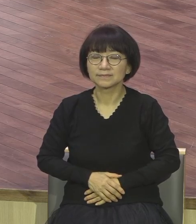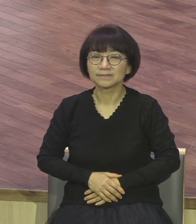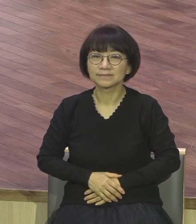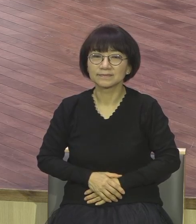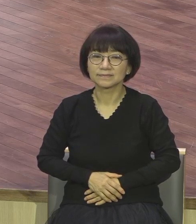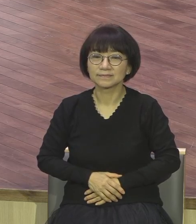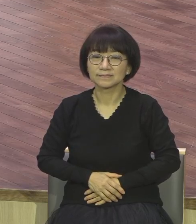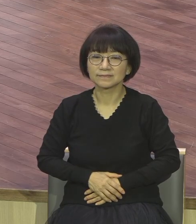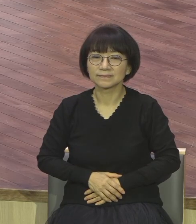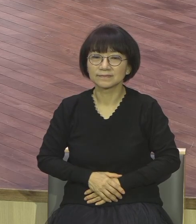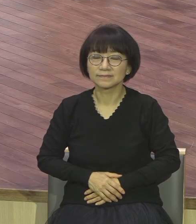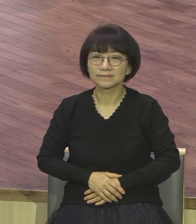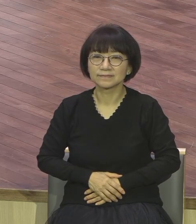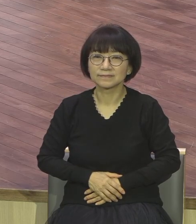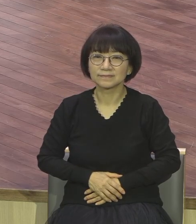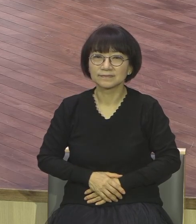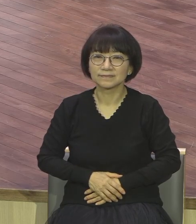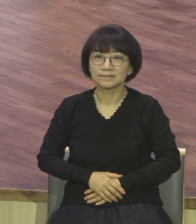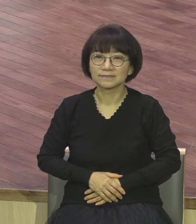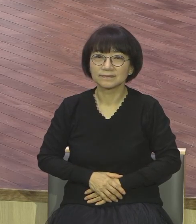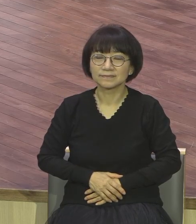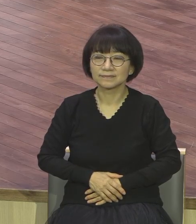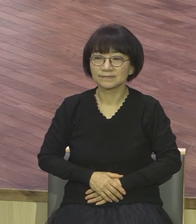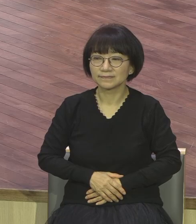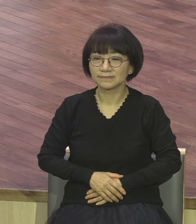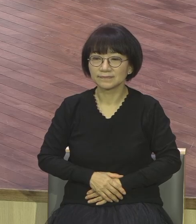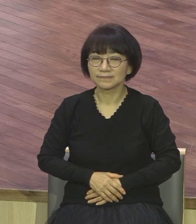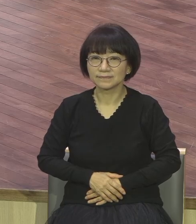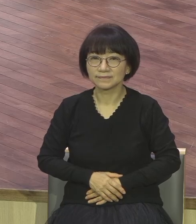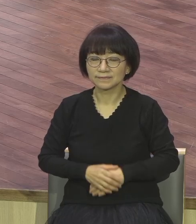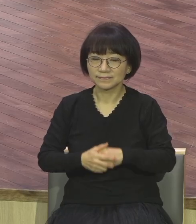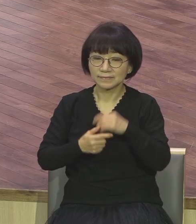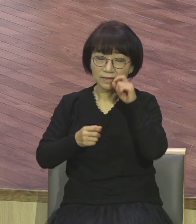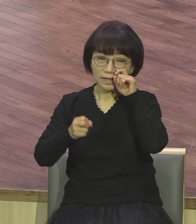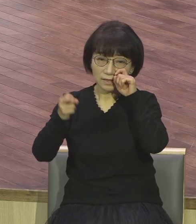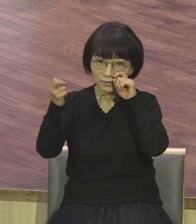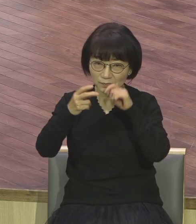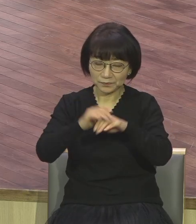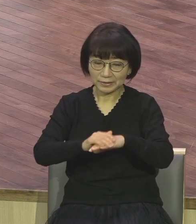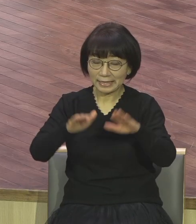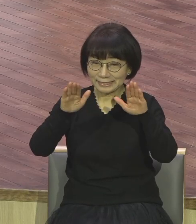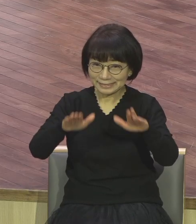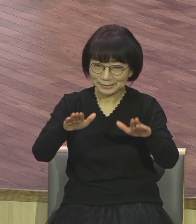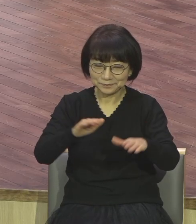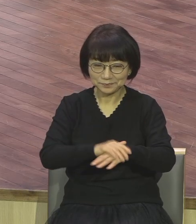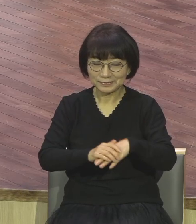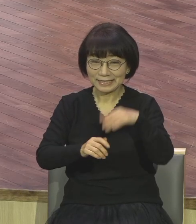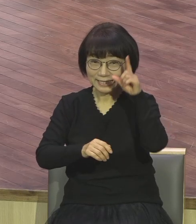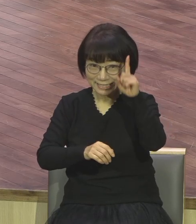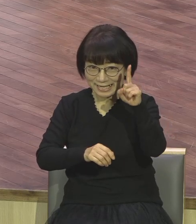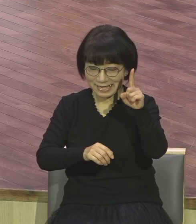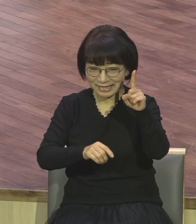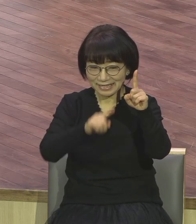하나님의 스케일 무엇보다 지금 작정헌금 일구자 먼저 들이기를 통해서 본당